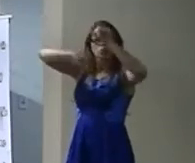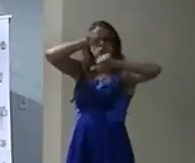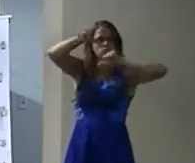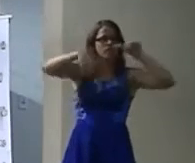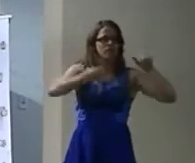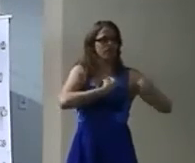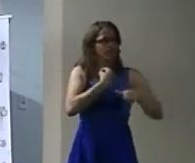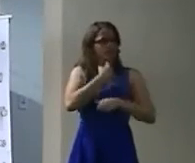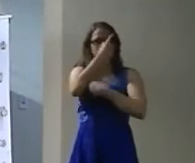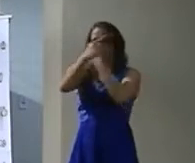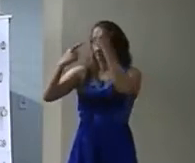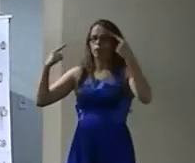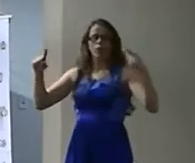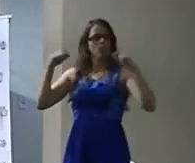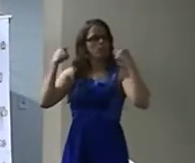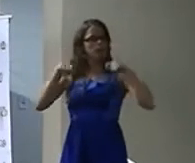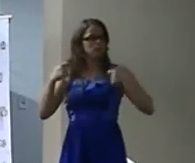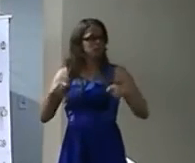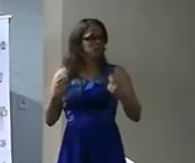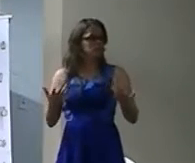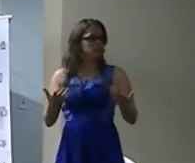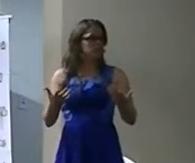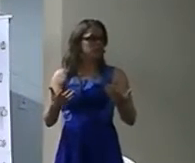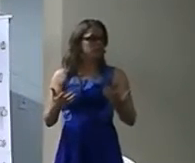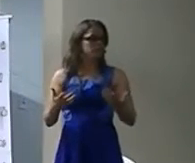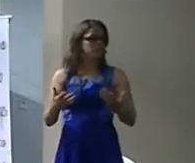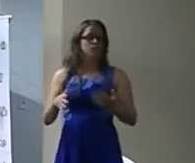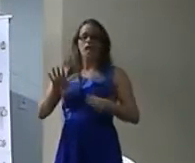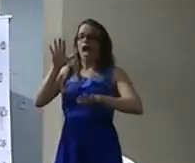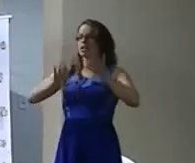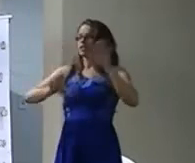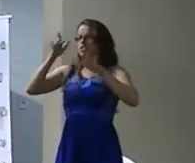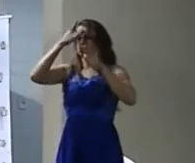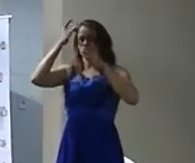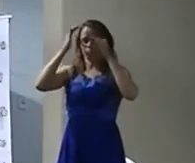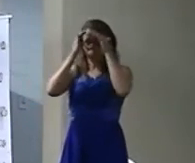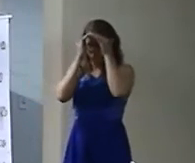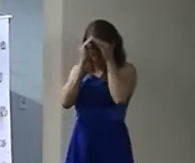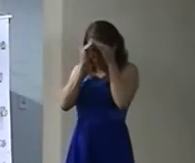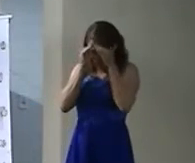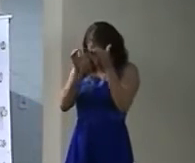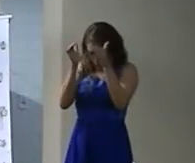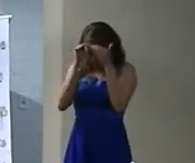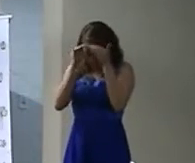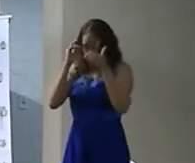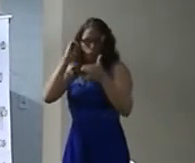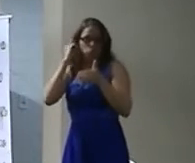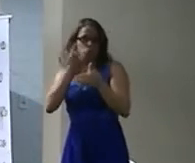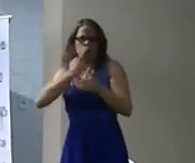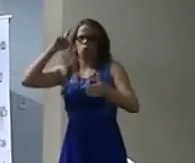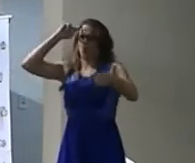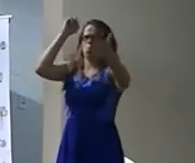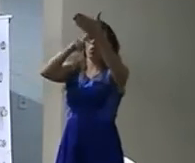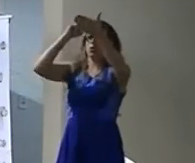gente tem que mudar Esse comportamento A nível nacional Porque está todo mundo Baixando a cabeça Para pensamento Que o surdo é que manda Nesse sentido Não